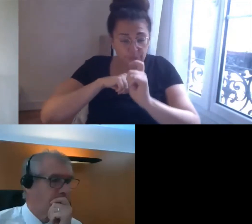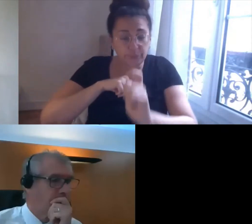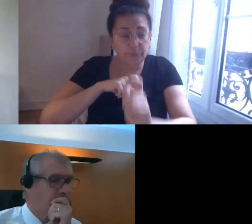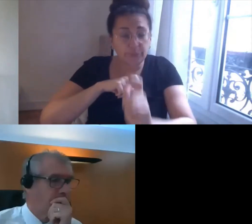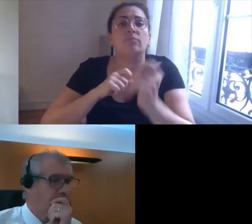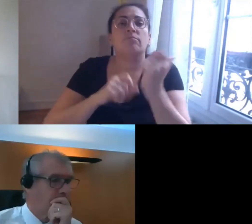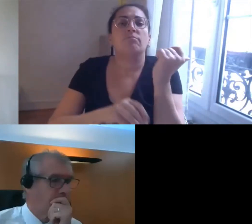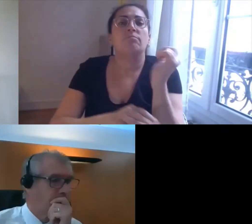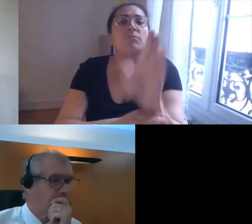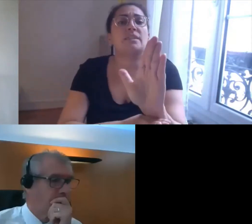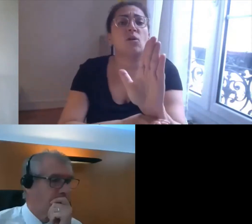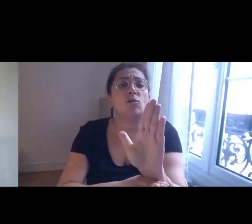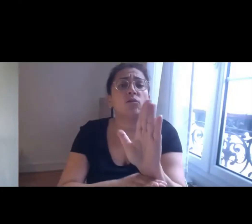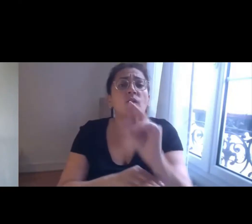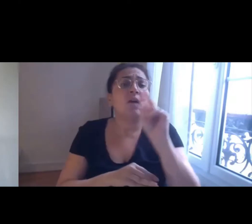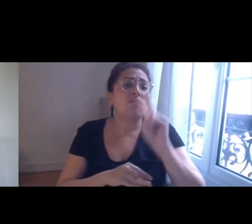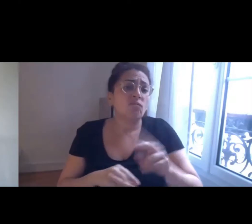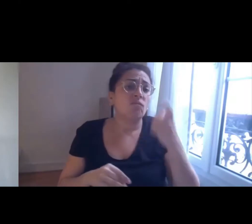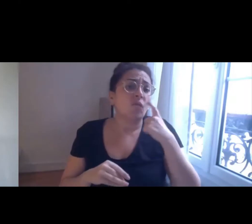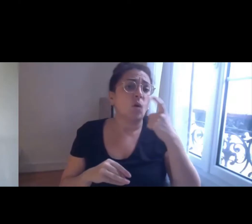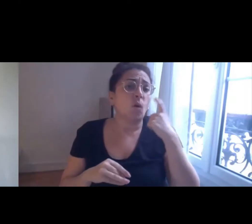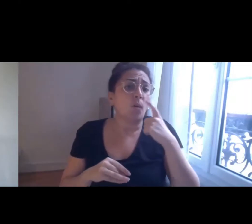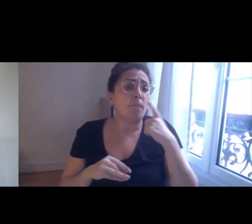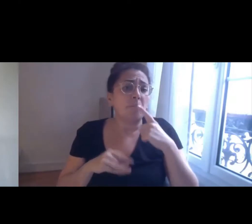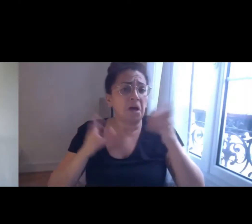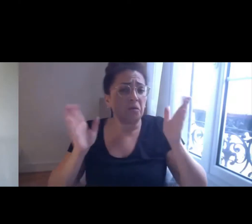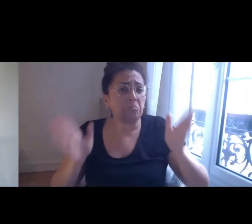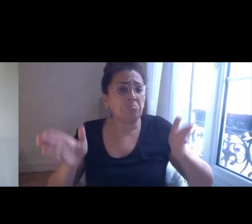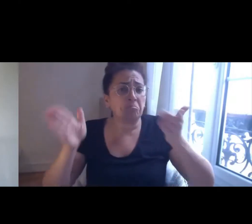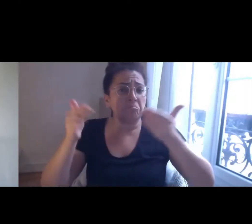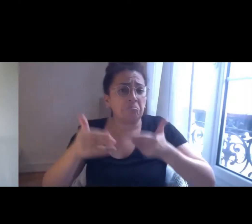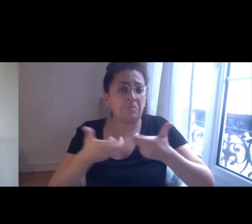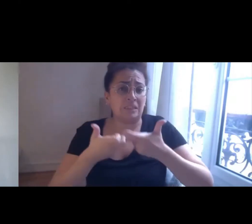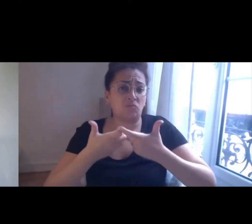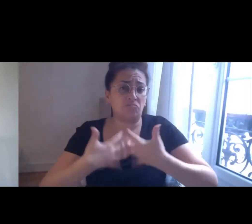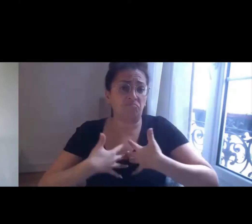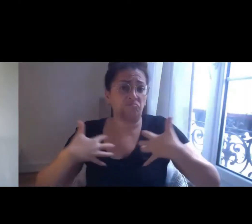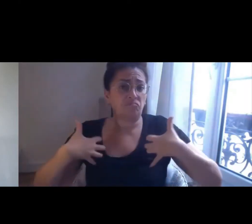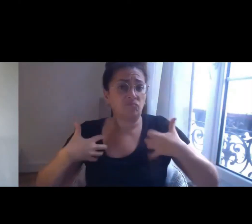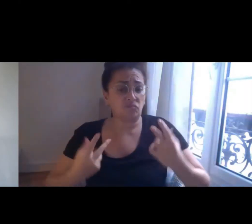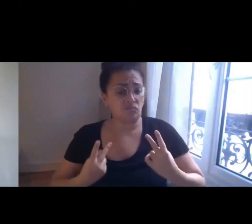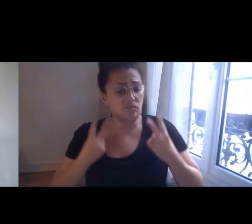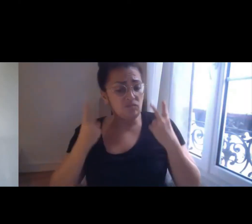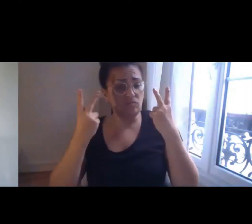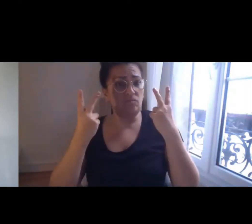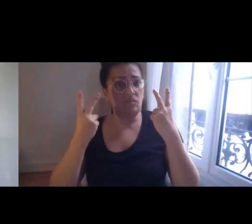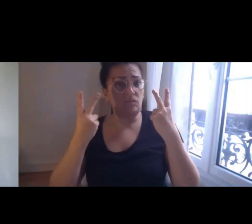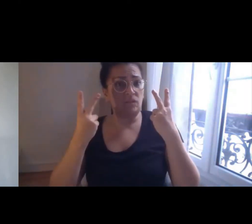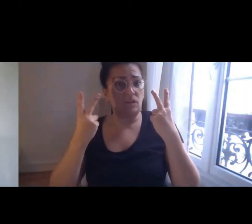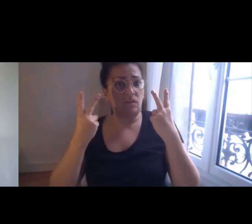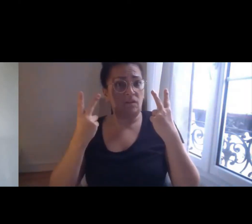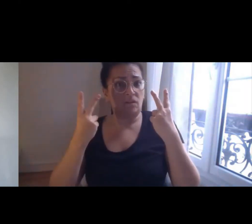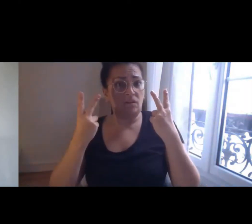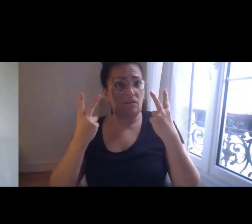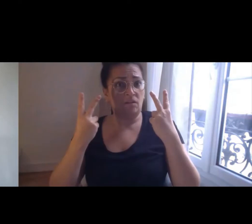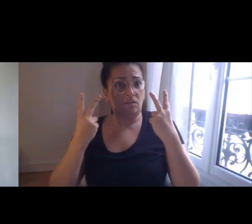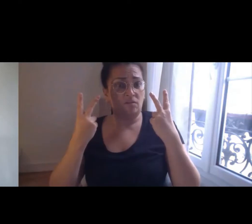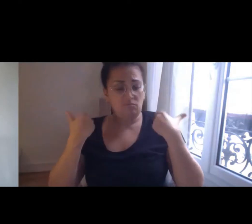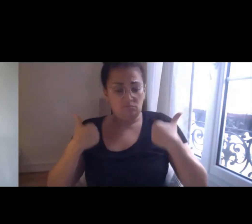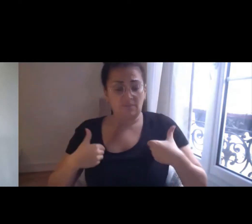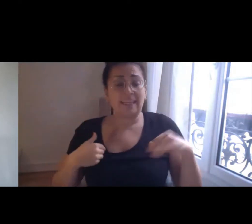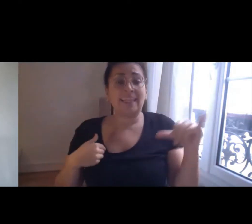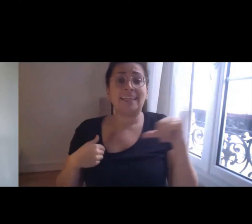-dire qu'on retrouve dans cette valorisation scientifique, d'abord des chercheurs qui sont préparés à faire